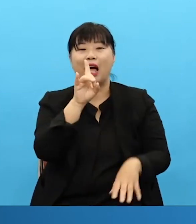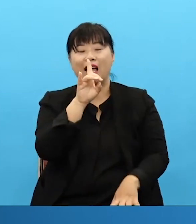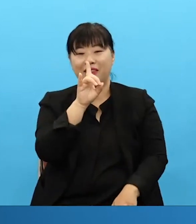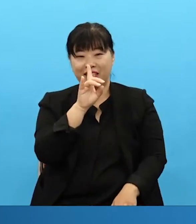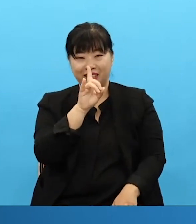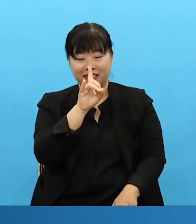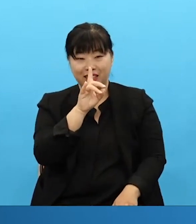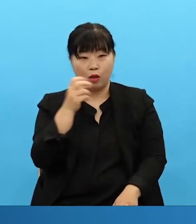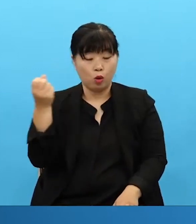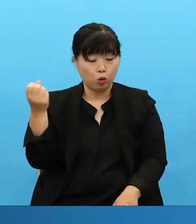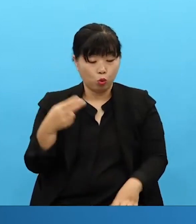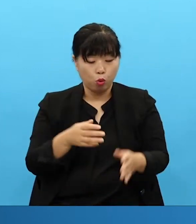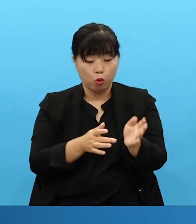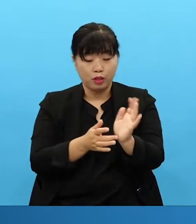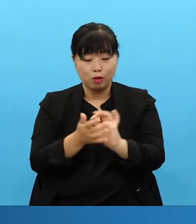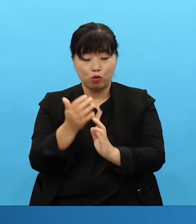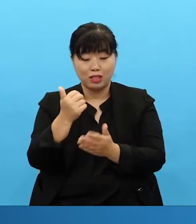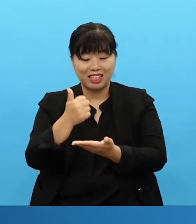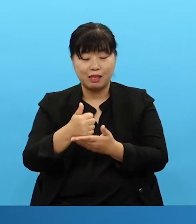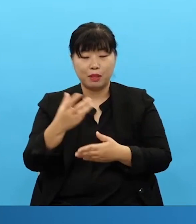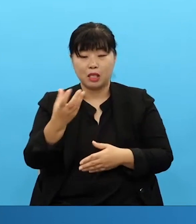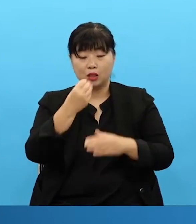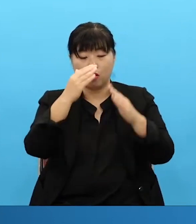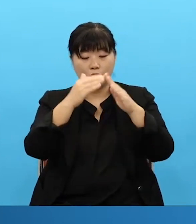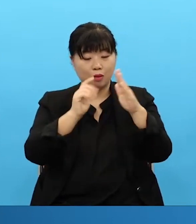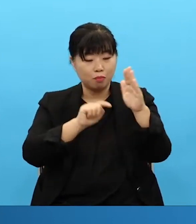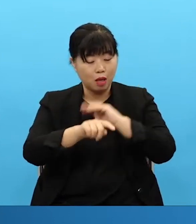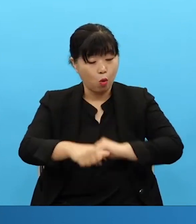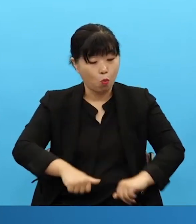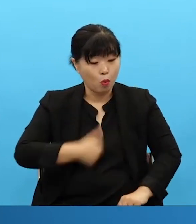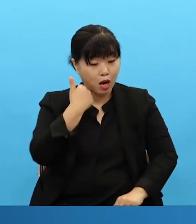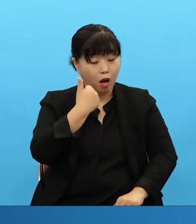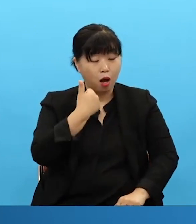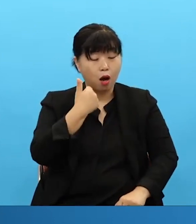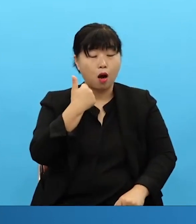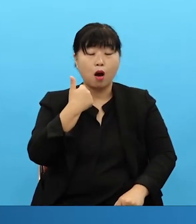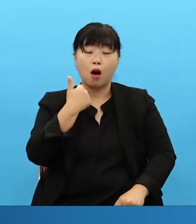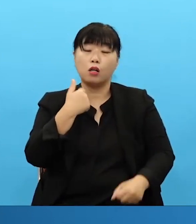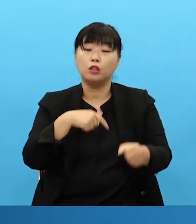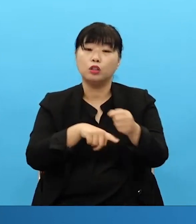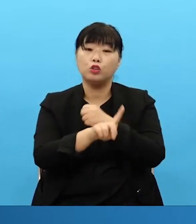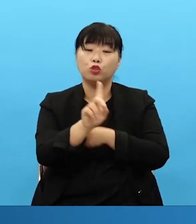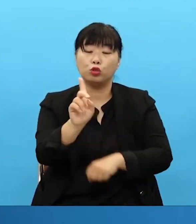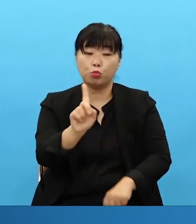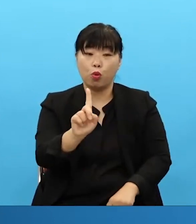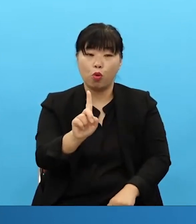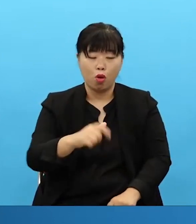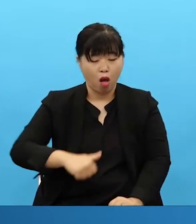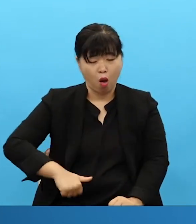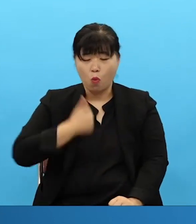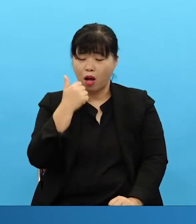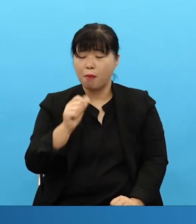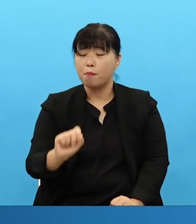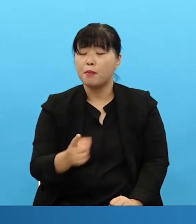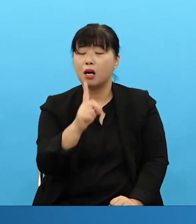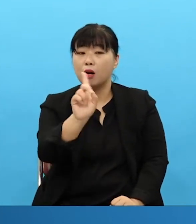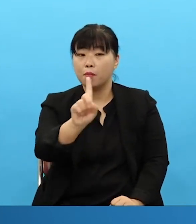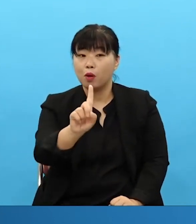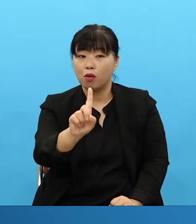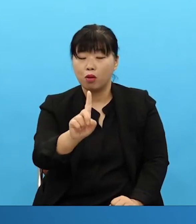And lacking the courtyard inside the church, Jesus got angry over that. He was angry over that. Jesus never